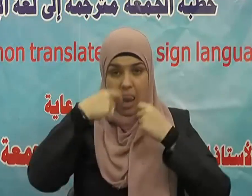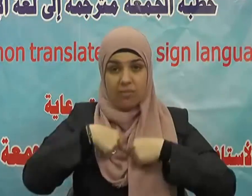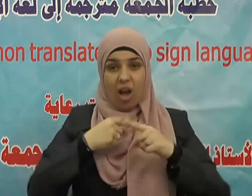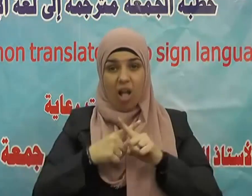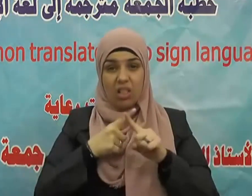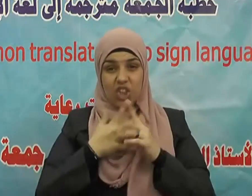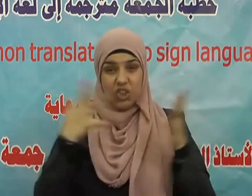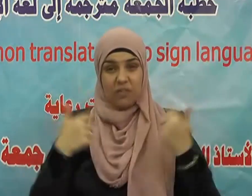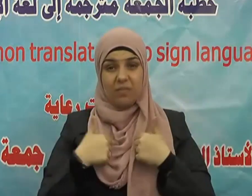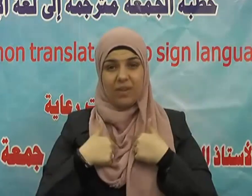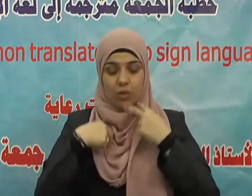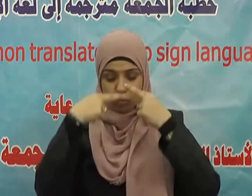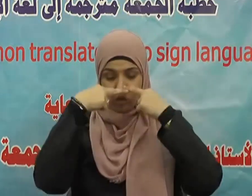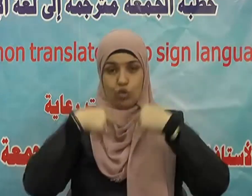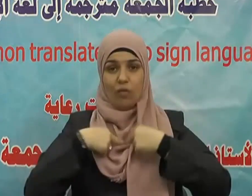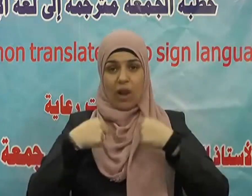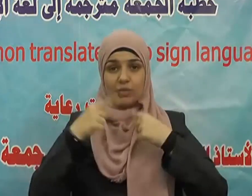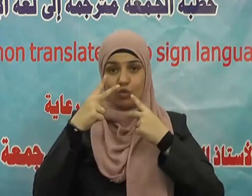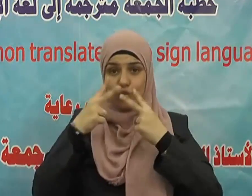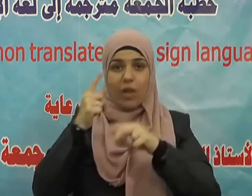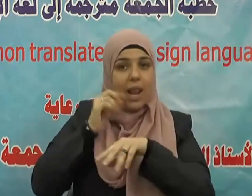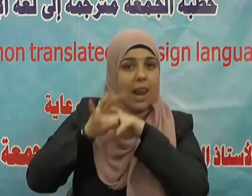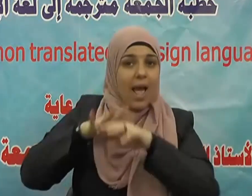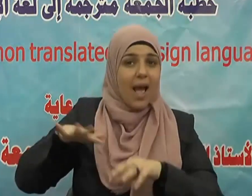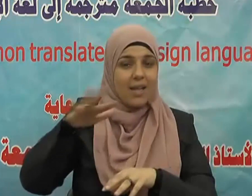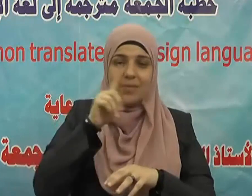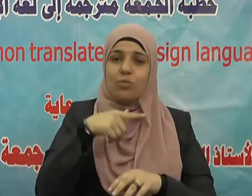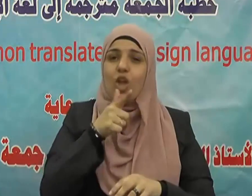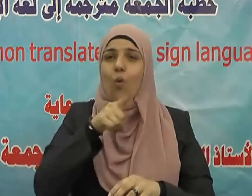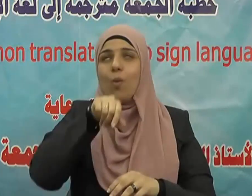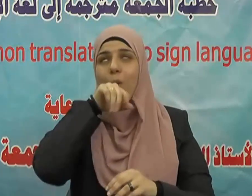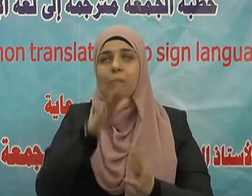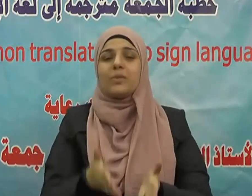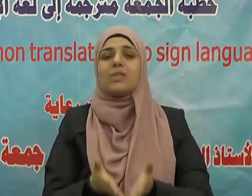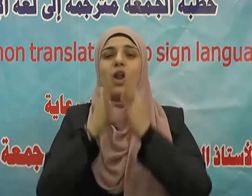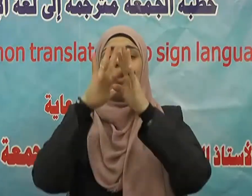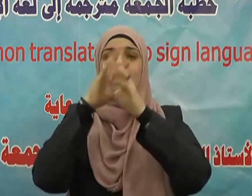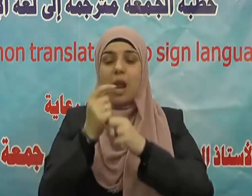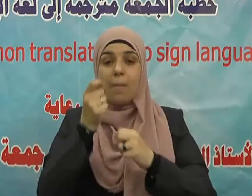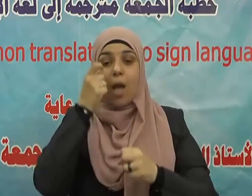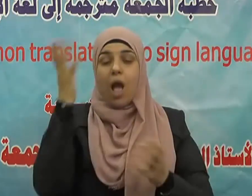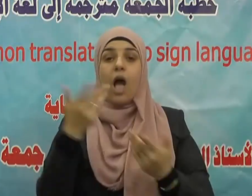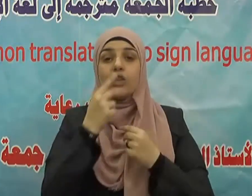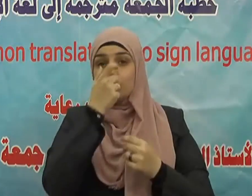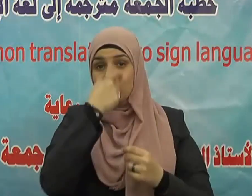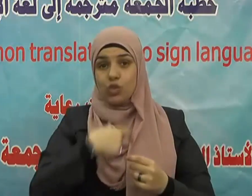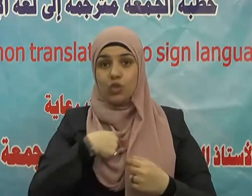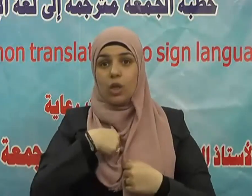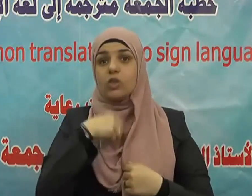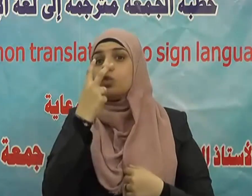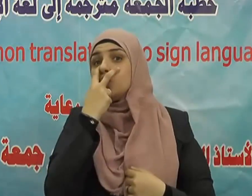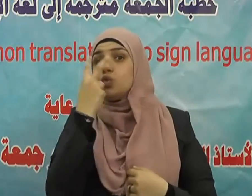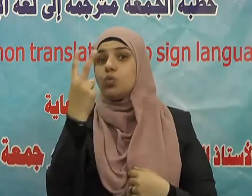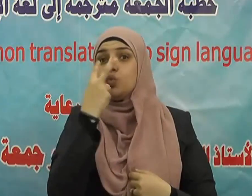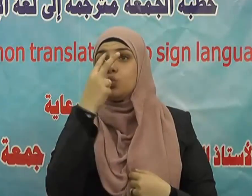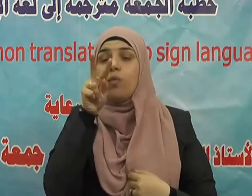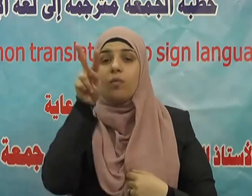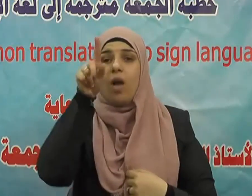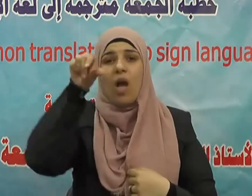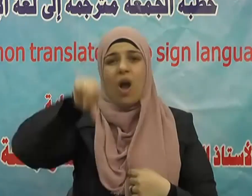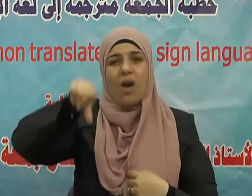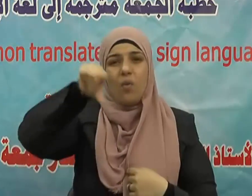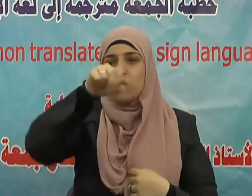وَاتَّقُوا اللَّهَ إِنَّ اللَّهَ تَوَّابٌ رَّحِيمٌ وعن أبي هريرة رضي الله